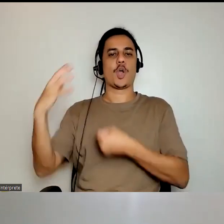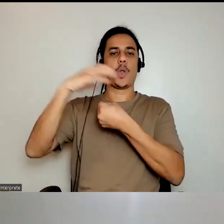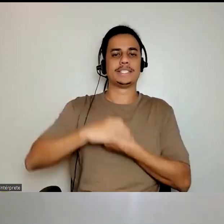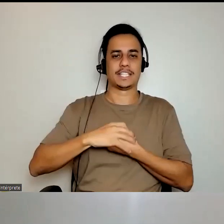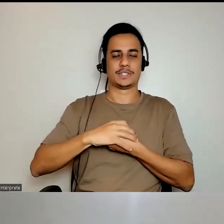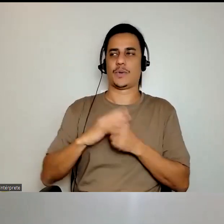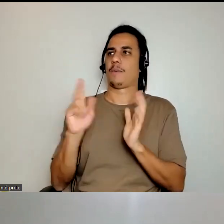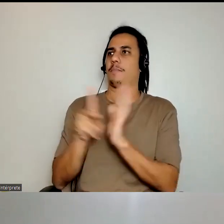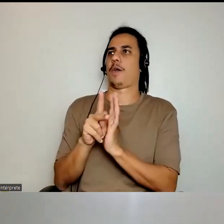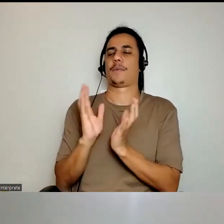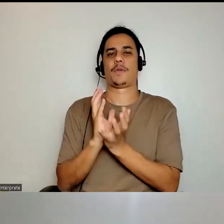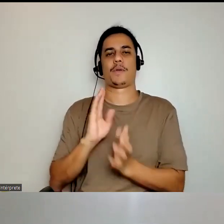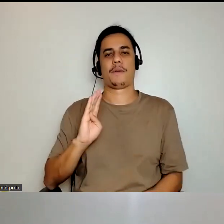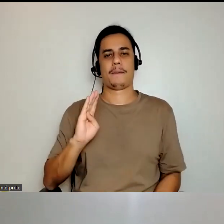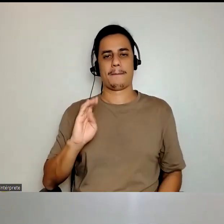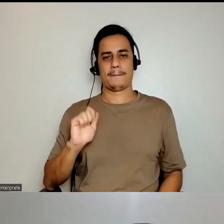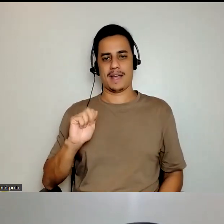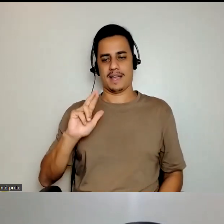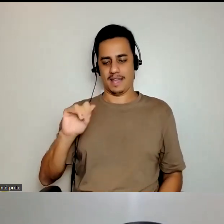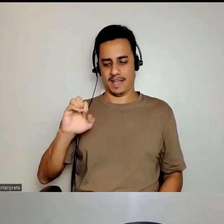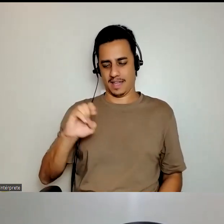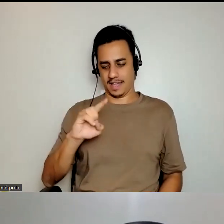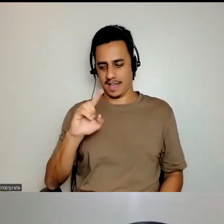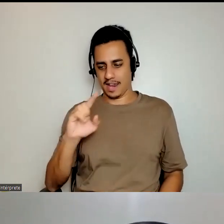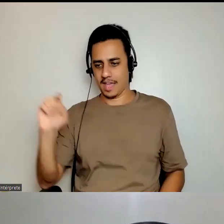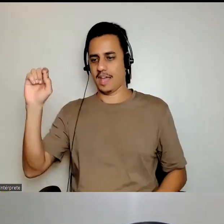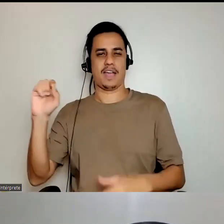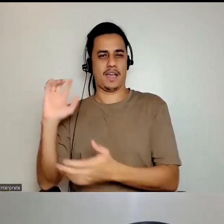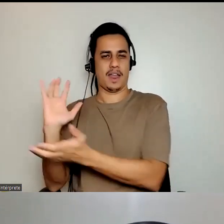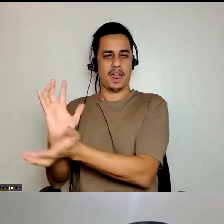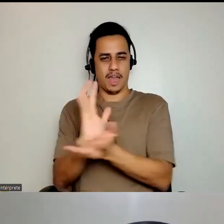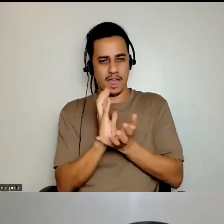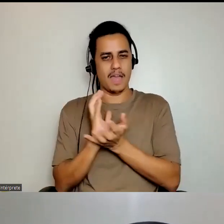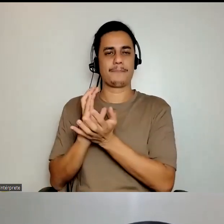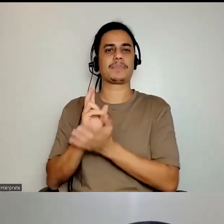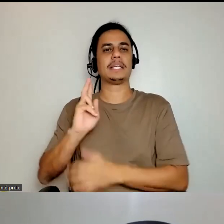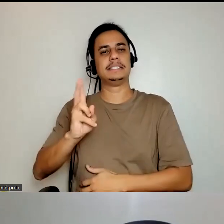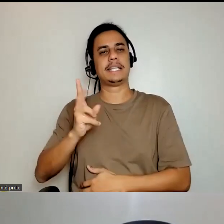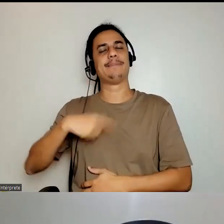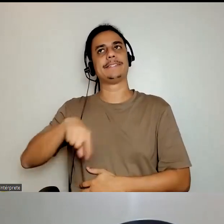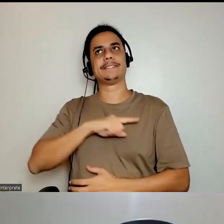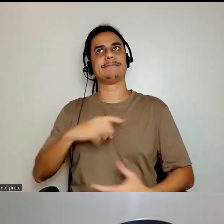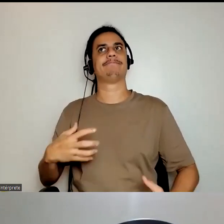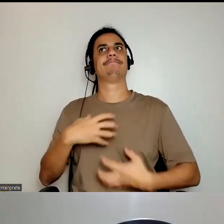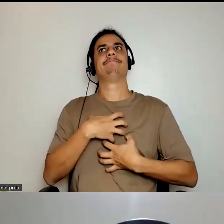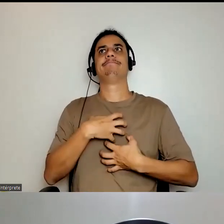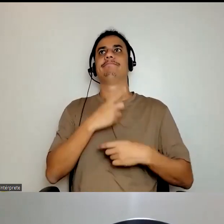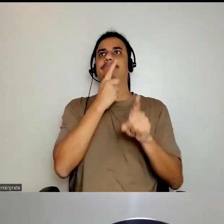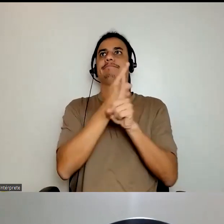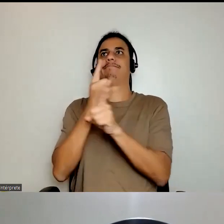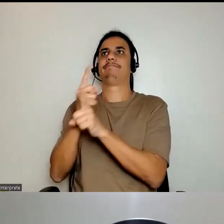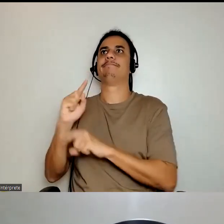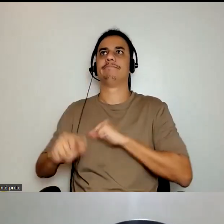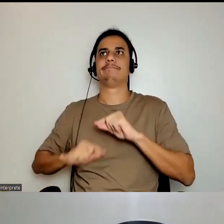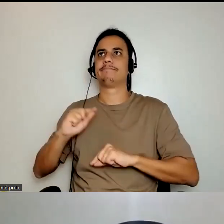barões, aqueles espólios, e sempre colocando, a gente acaba sempre se deparando ainda,